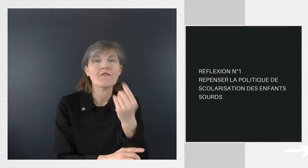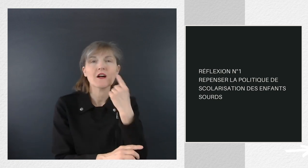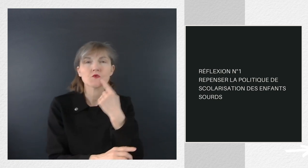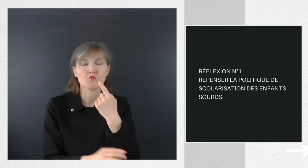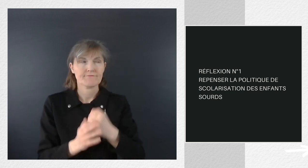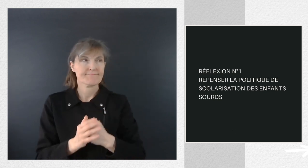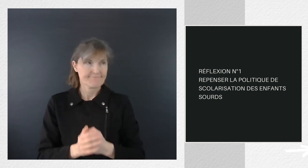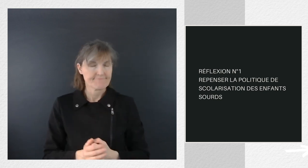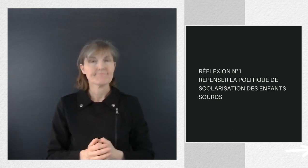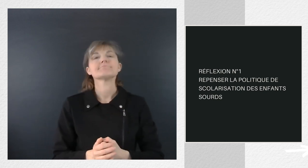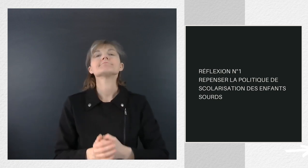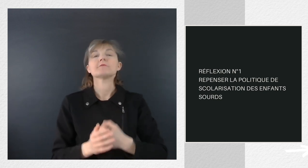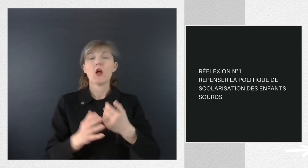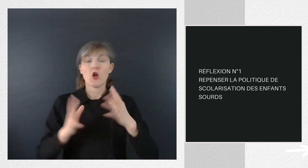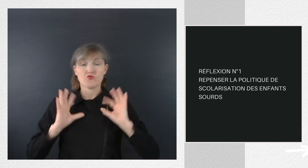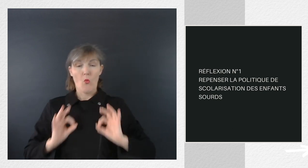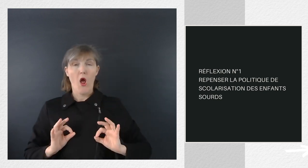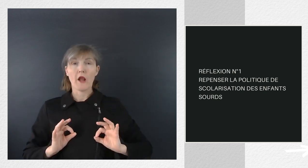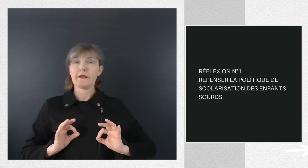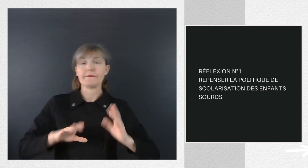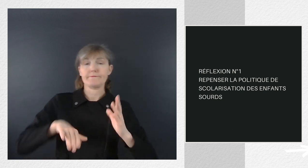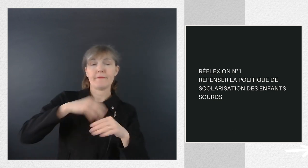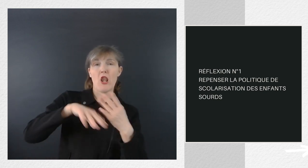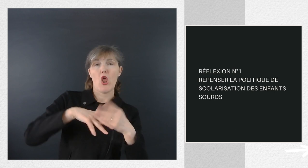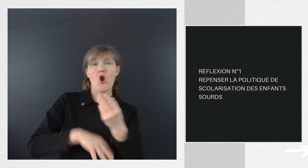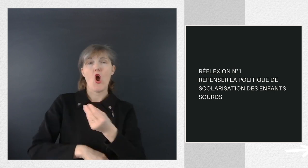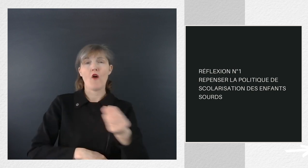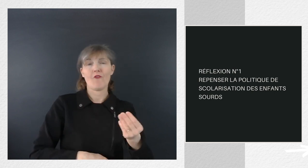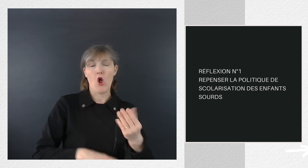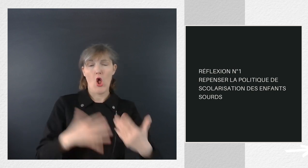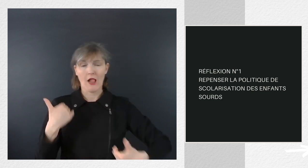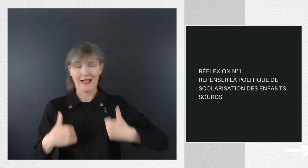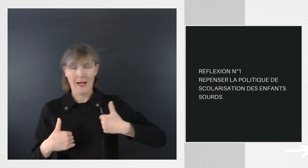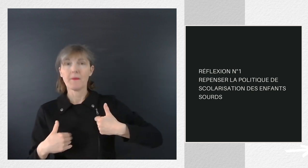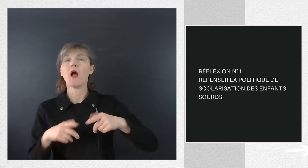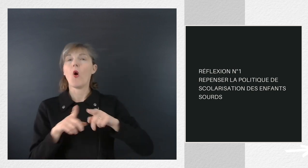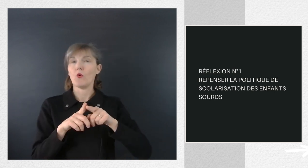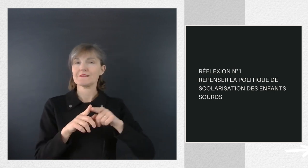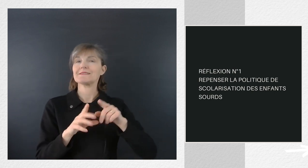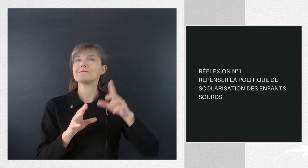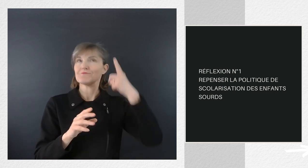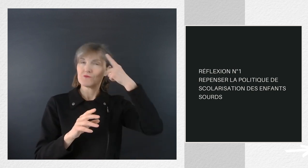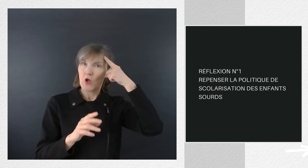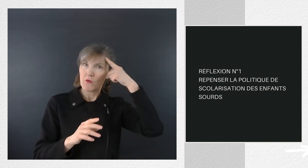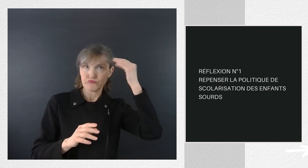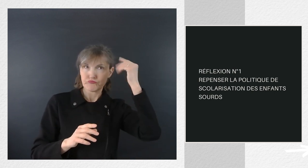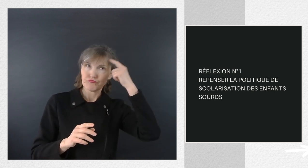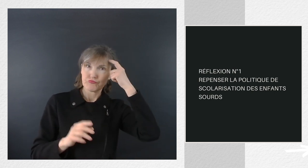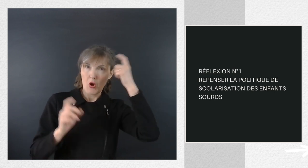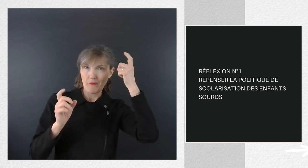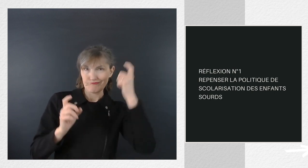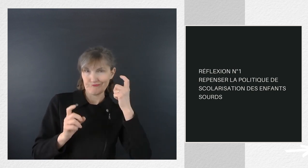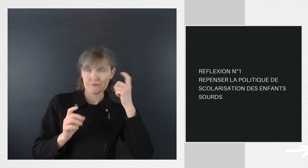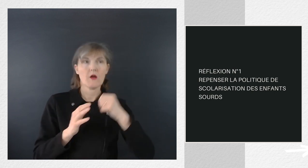Scolarité avec des enfants polyhandicapés, y compris les handicapés mentaux. Du personnel AESH